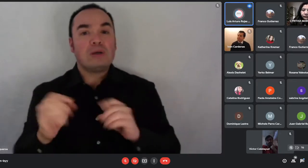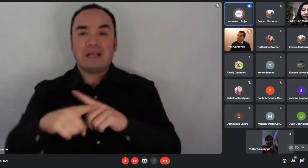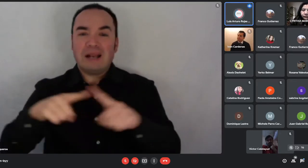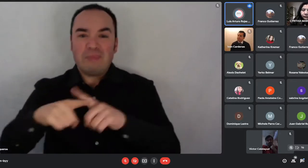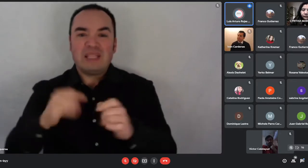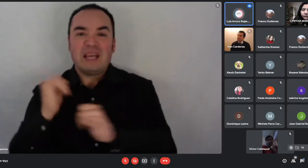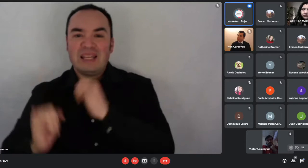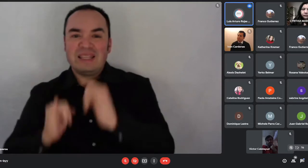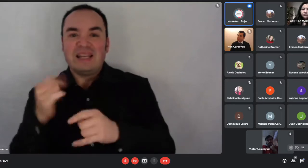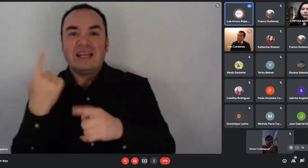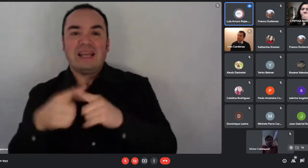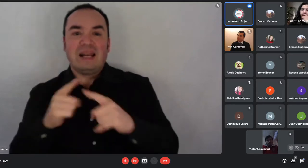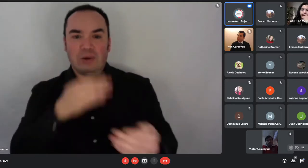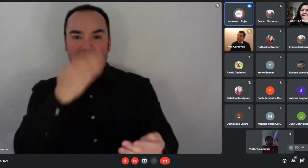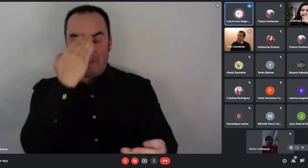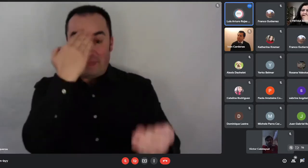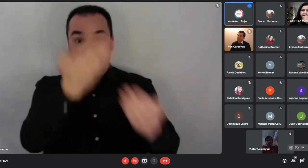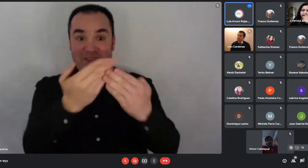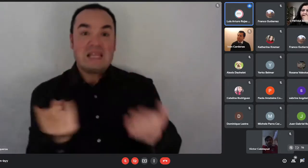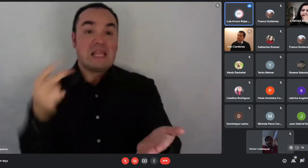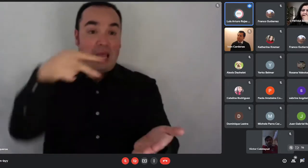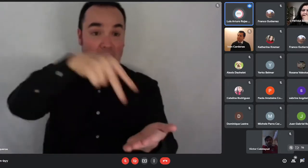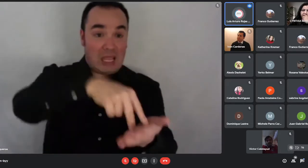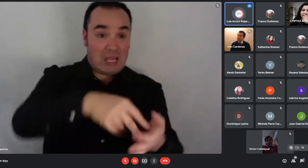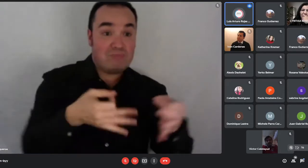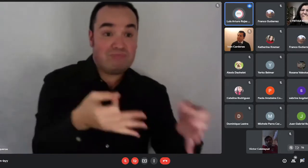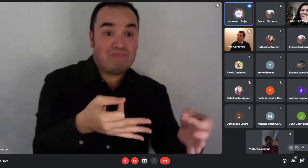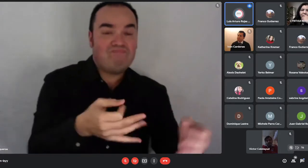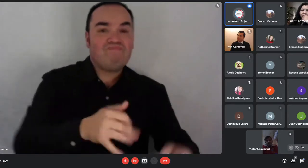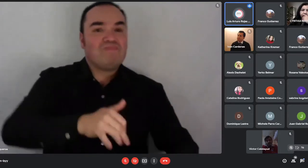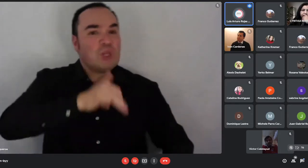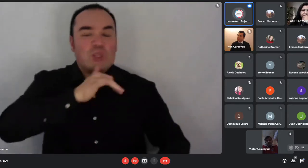De todas formas, eso nosotros lo vamos a informar oportunamente cuando tengamos la información.